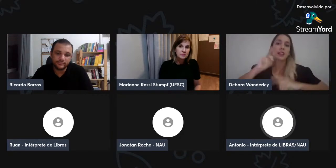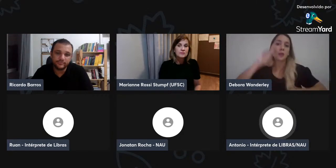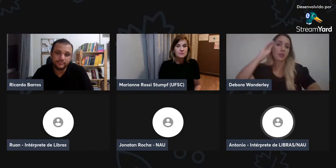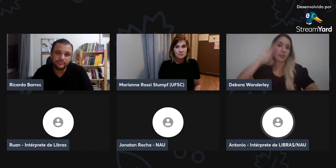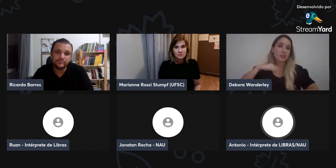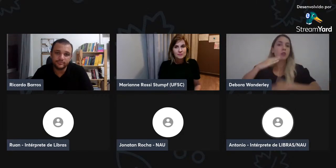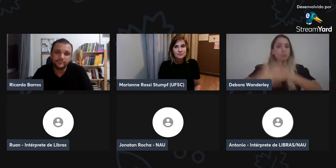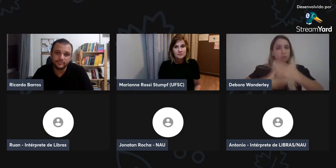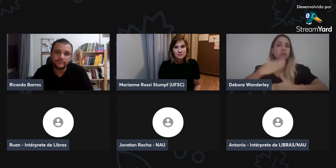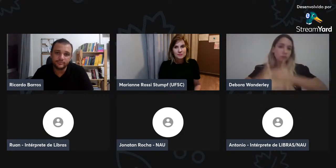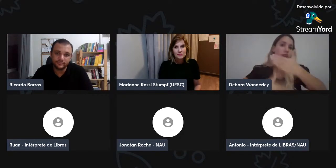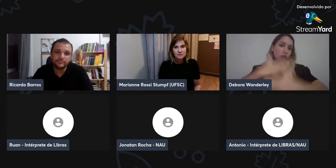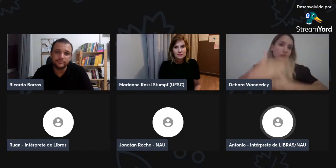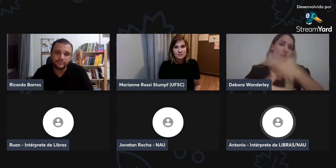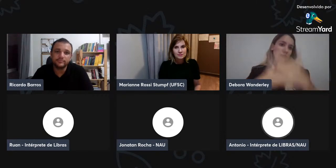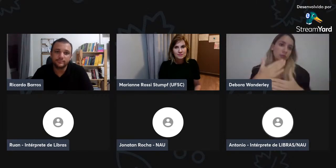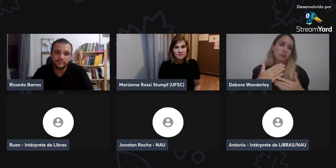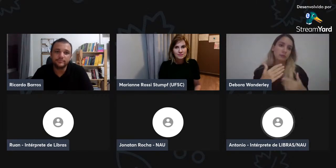ensino, sempre como